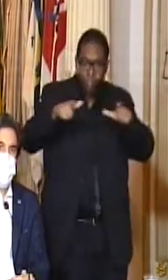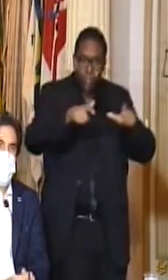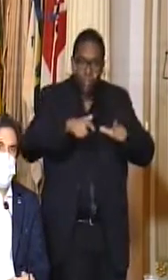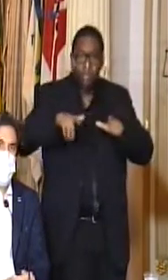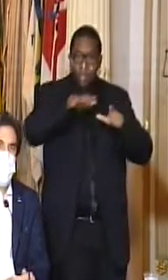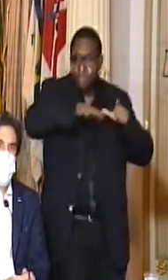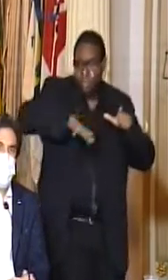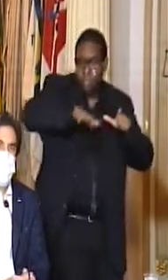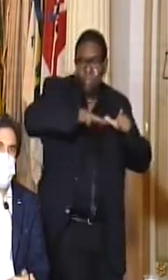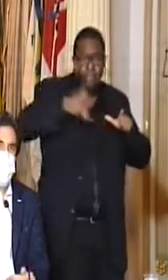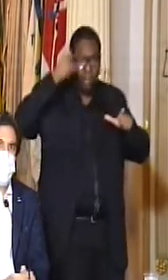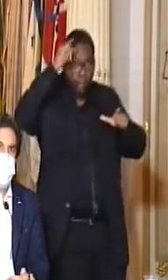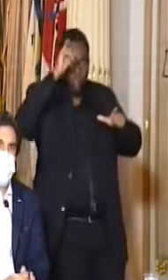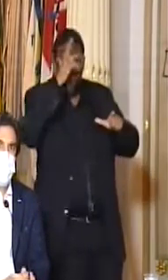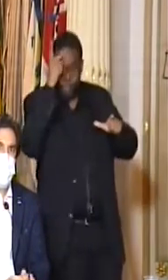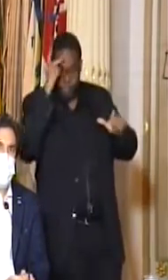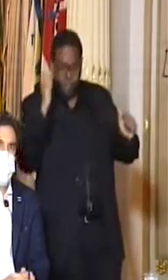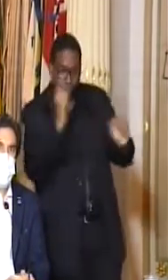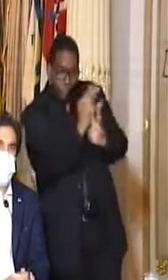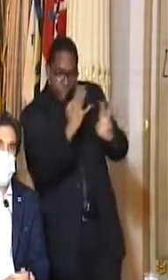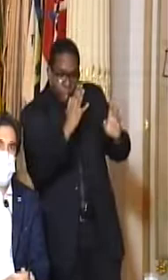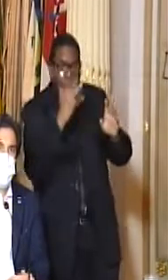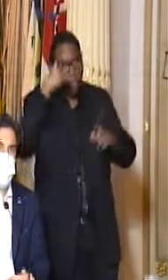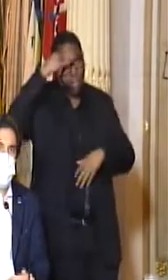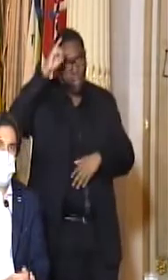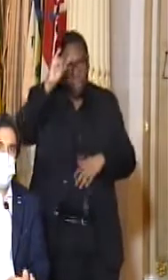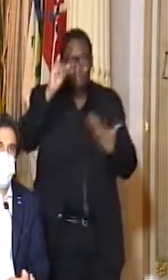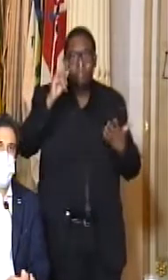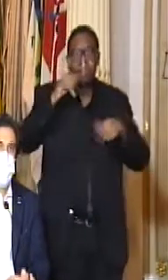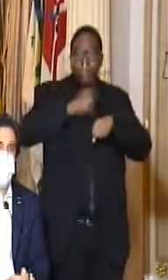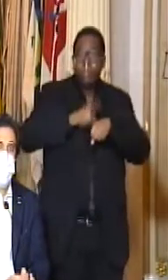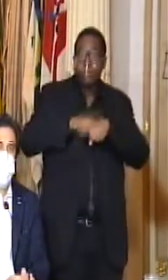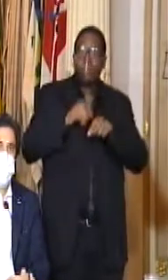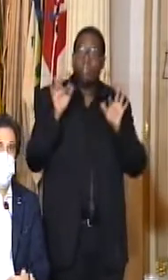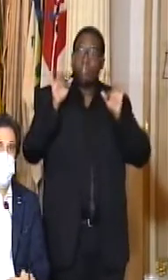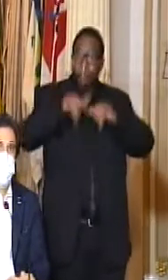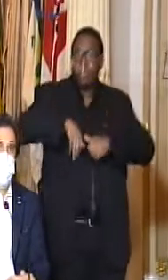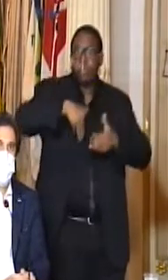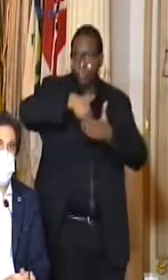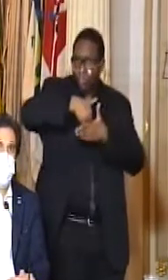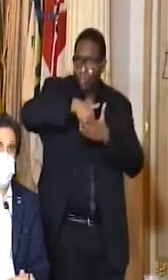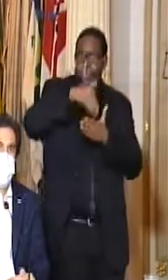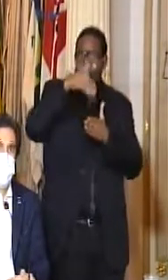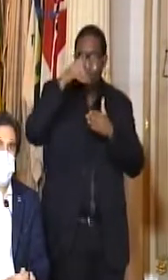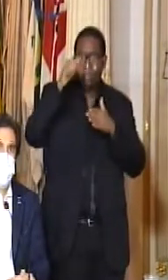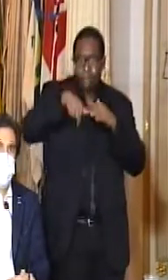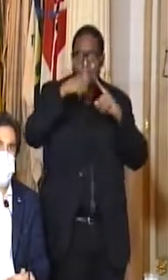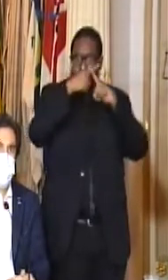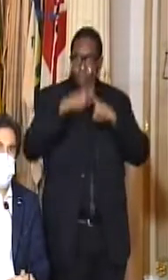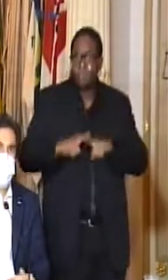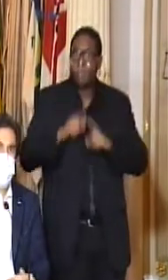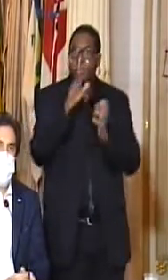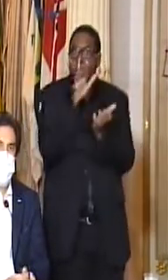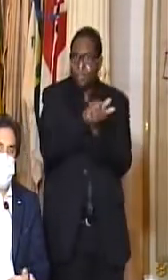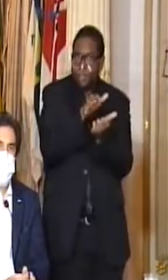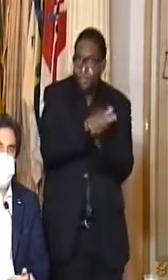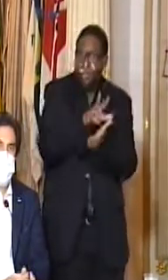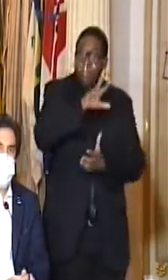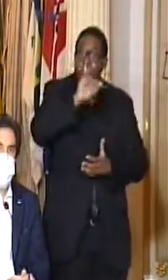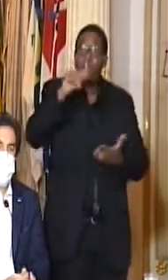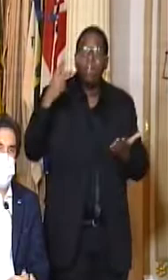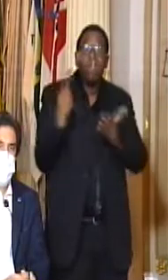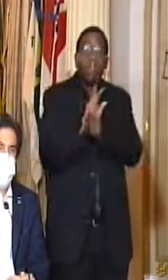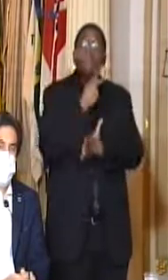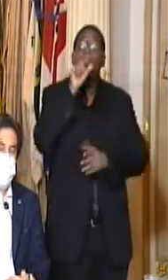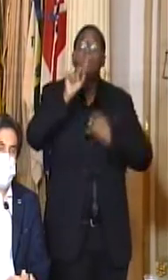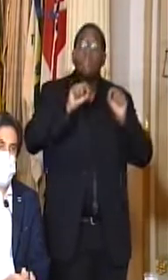justamente qualquer tipo de aglomeração durante as finais do Campeonato Pernambucano de que elas acontecerão